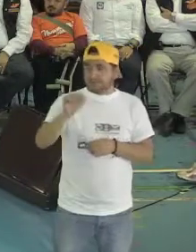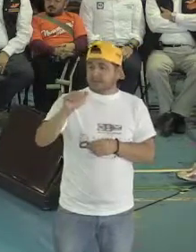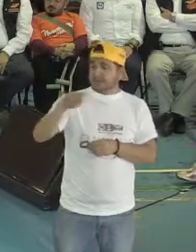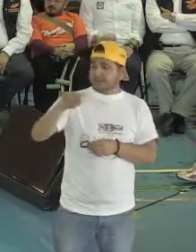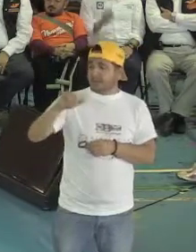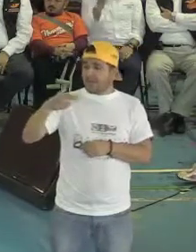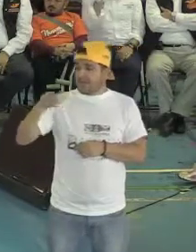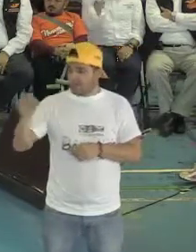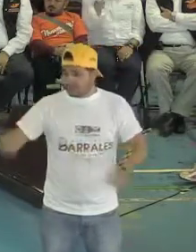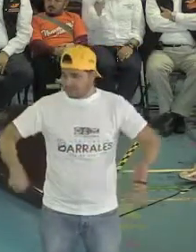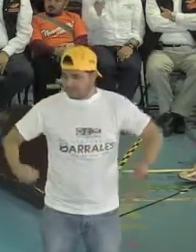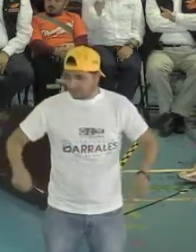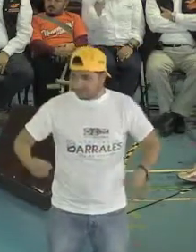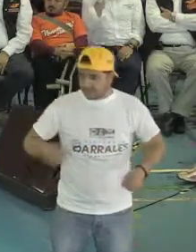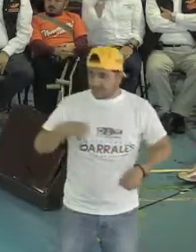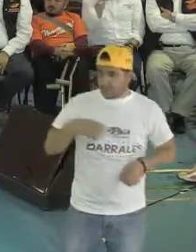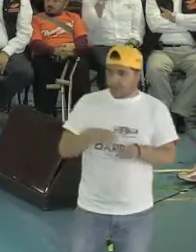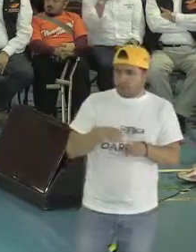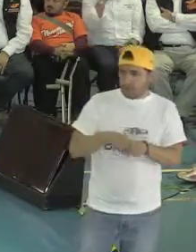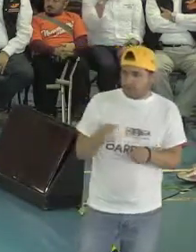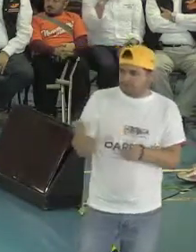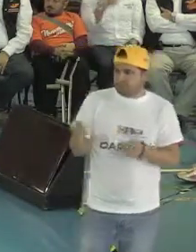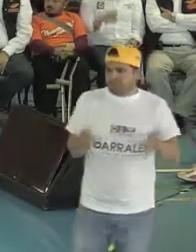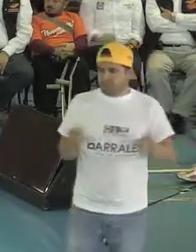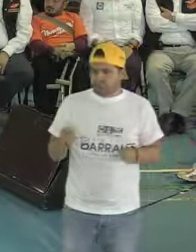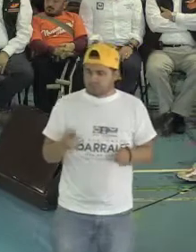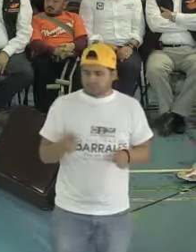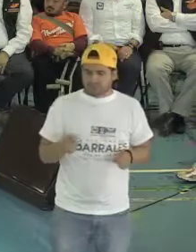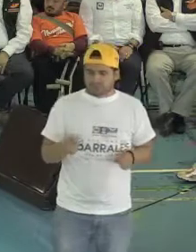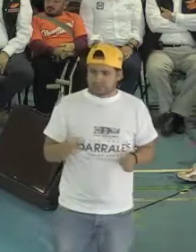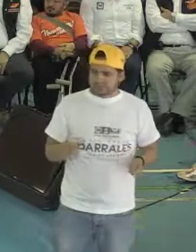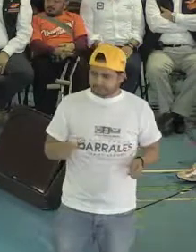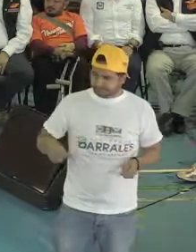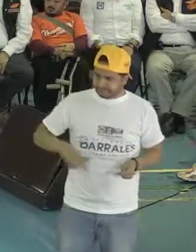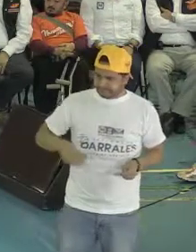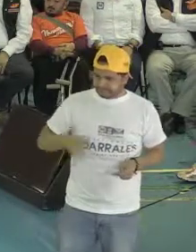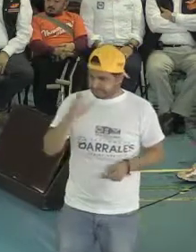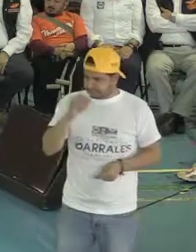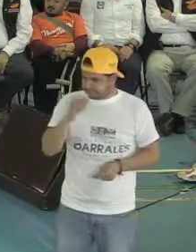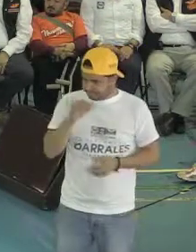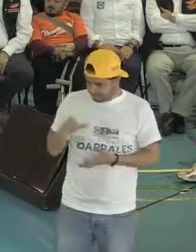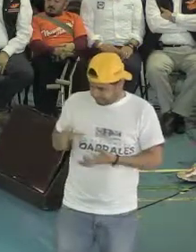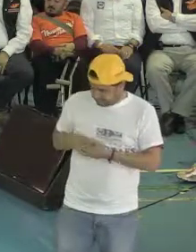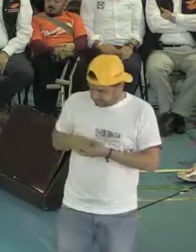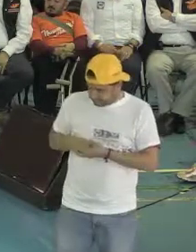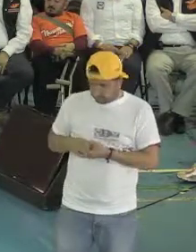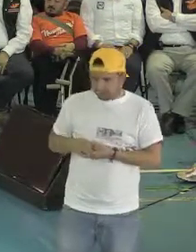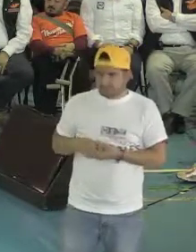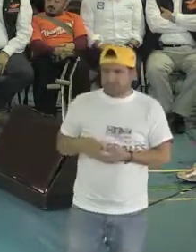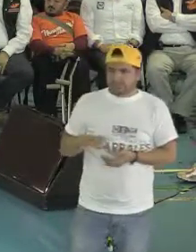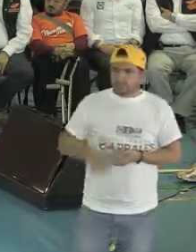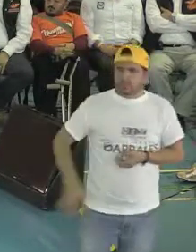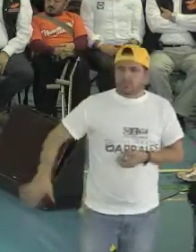se trata de que cada quien cambie por su lado. El gobierno solo no va a poder sacar adelante a esta ciudad. Y